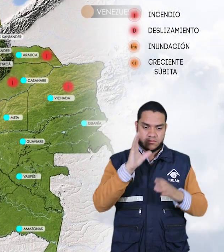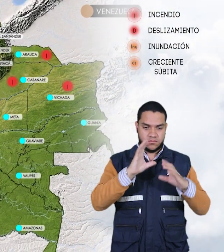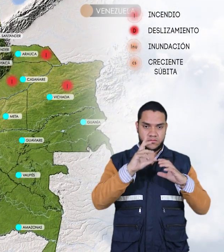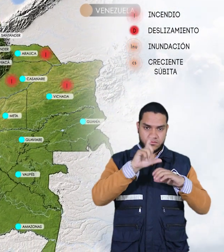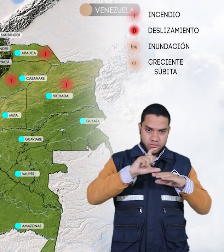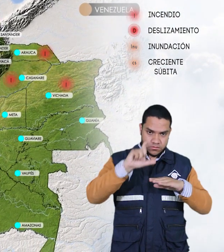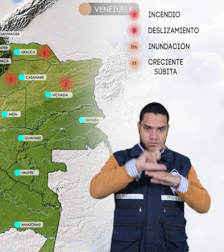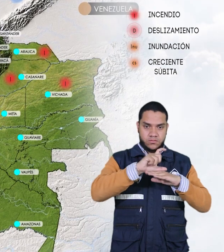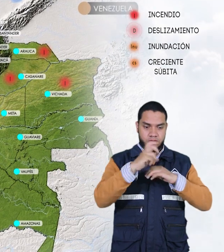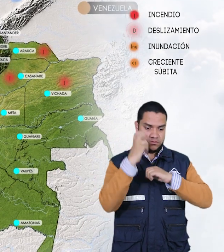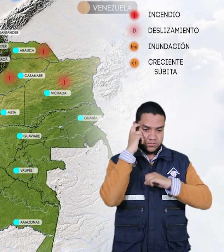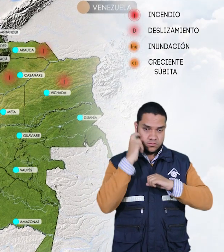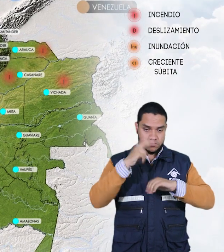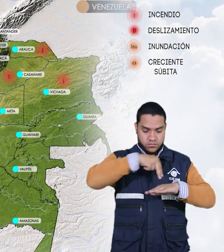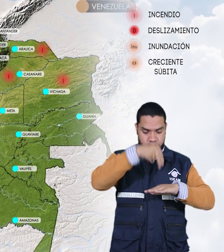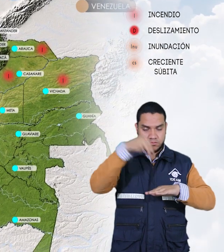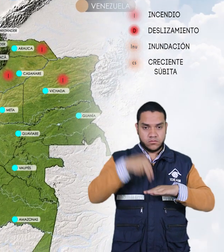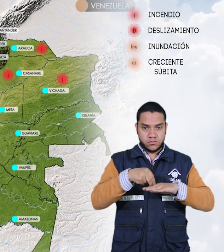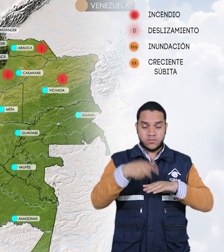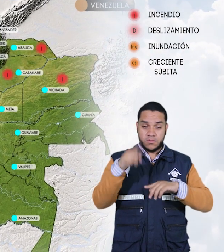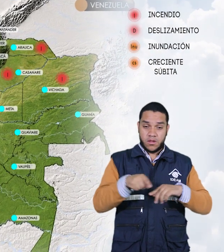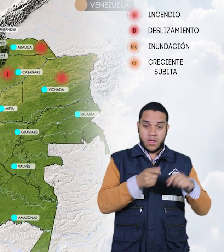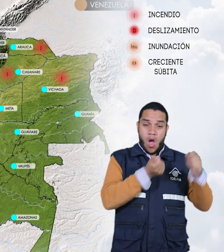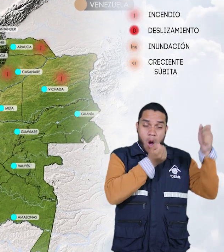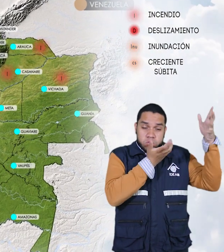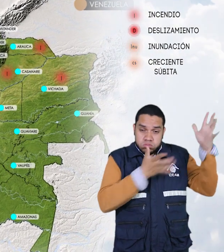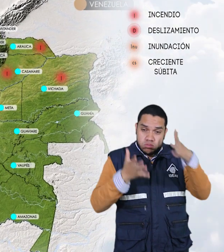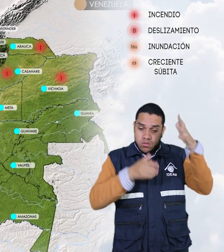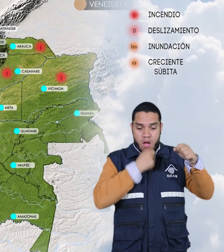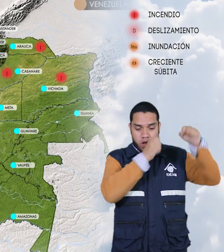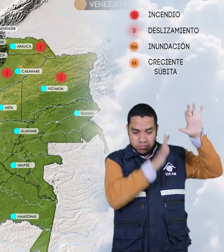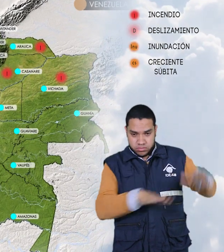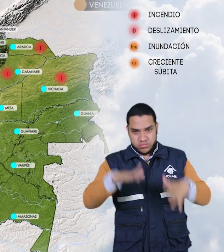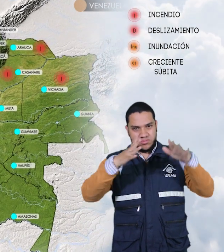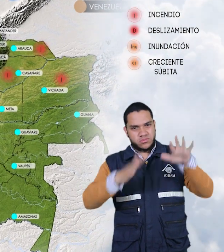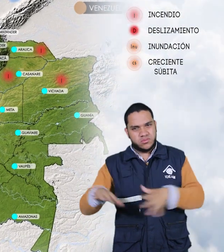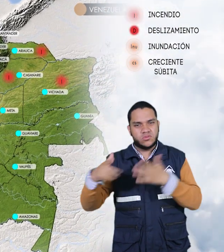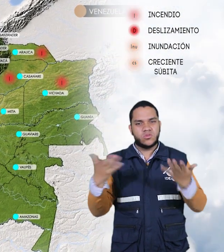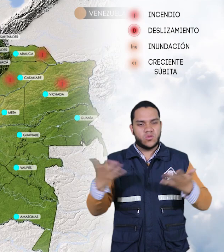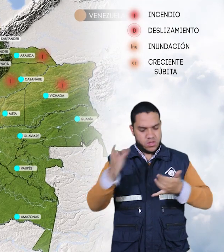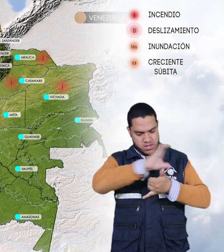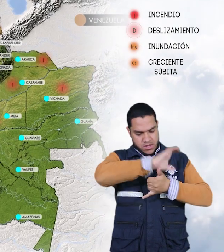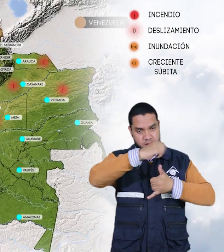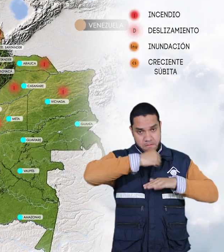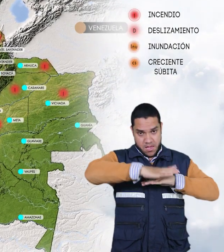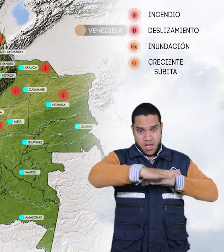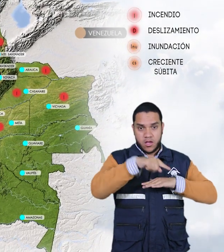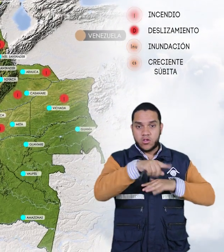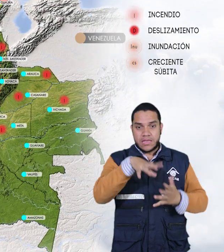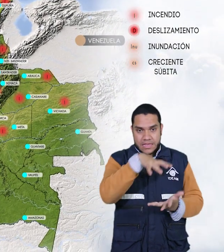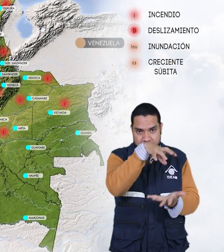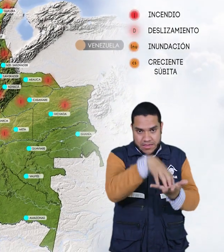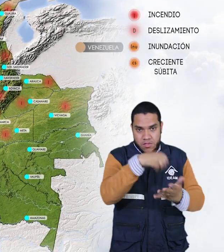Cundinamarca, Chocó y Nariño. Por viento y oleaje en el mar Caribe colombiano, especialmente en el centro de la zona